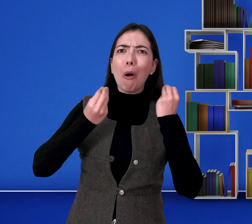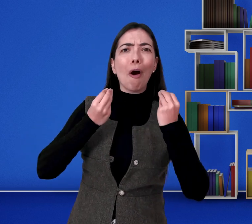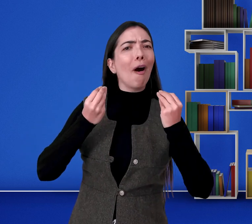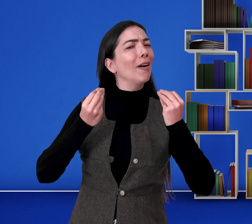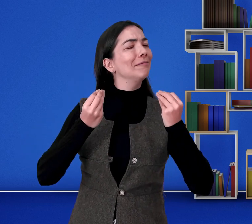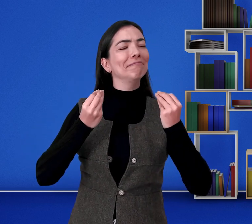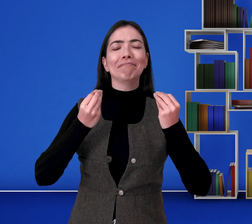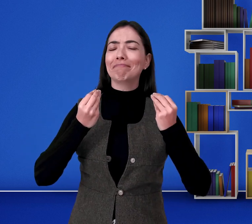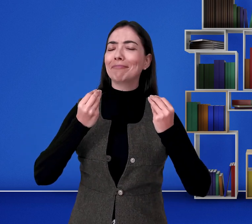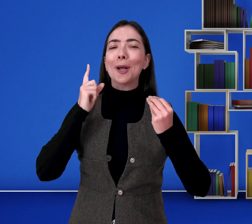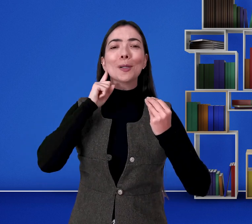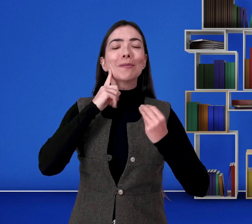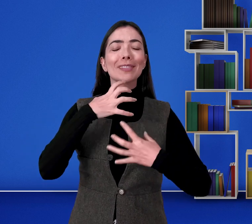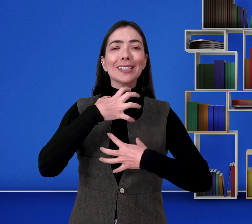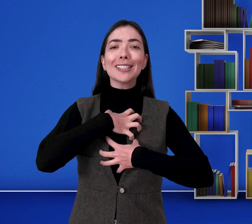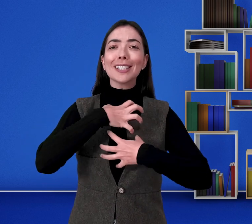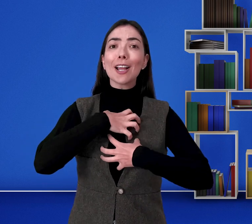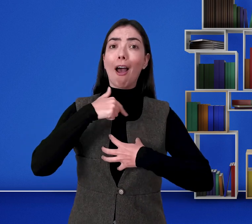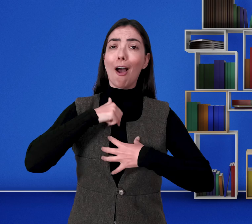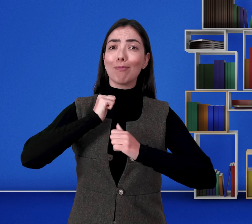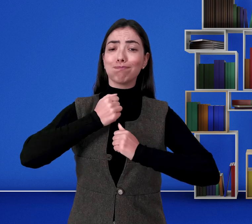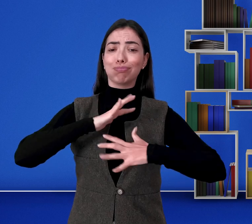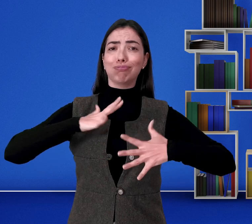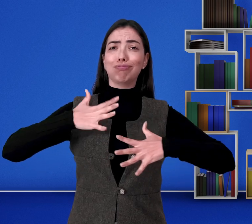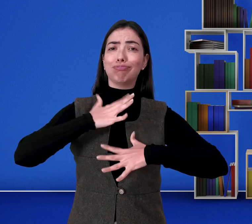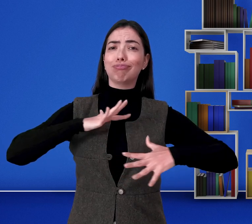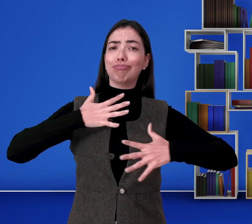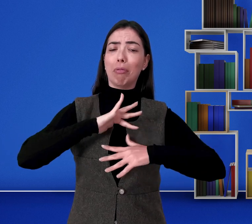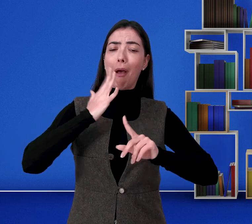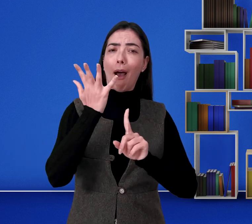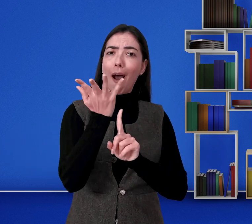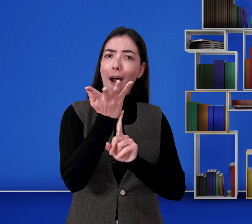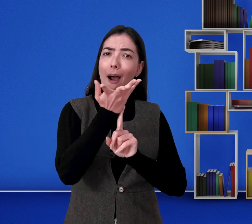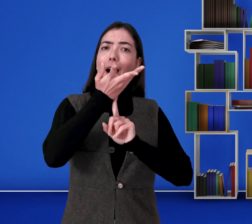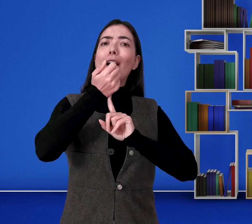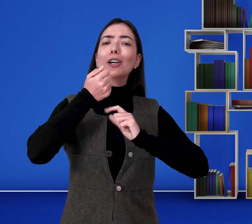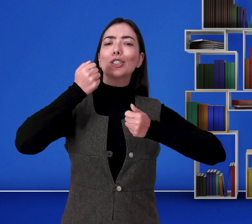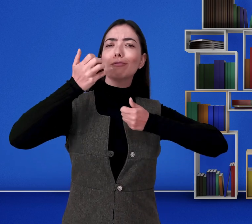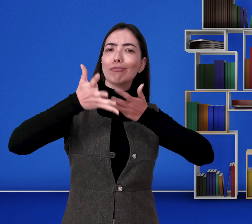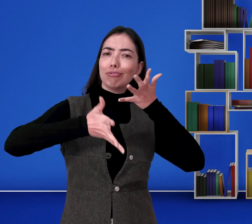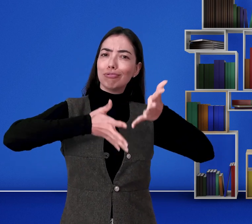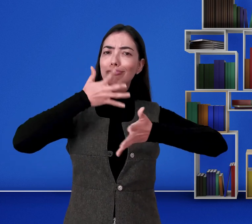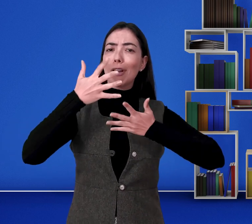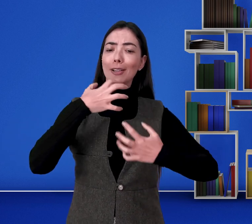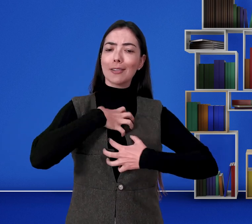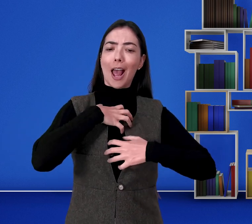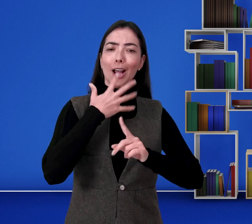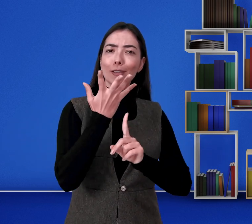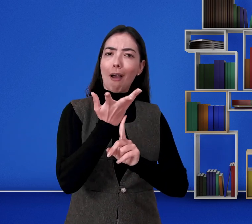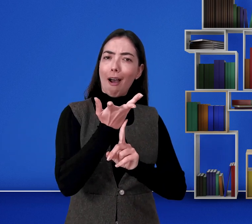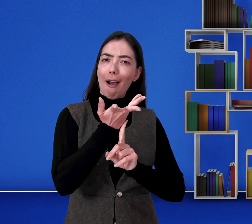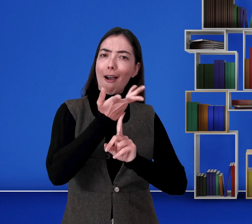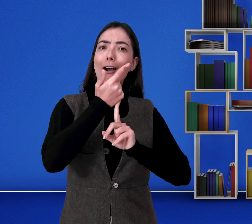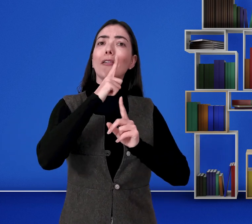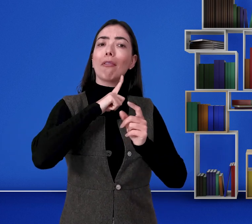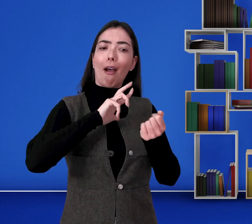É através do sentimento, da arte, da emoção, do ritmo, da vibração que ele